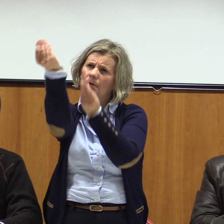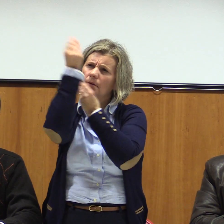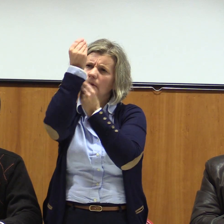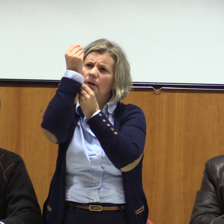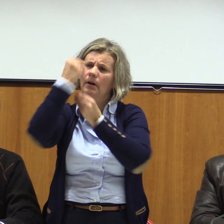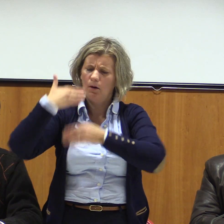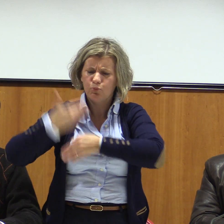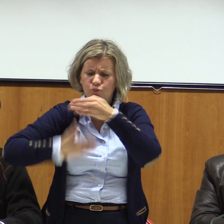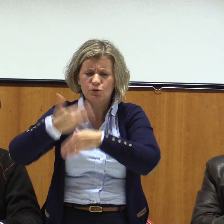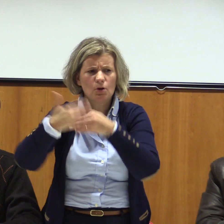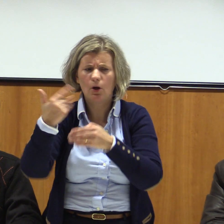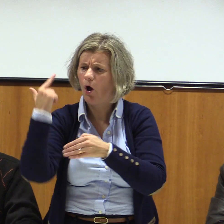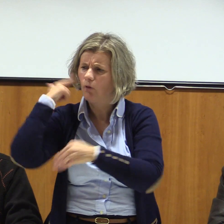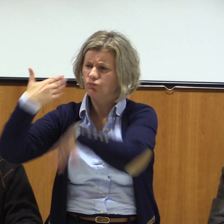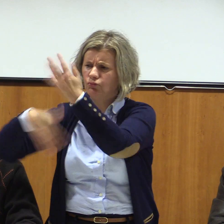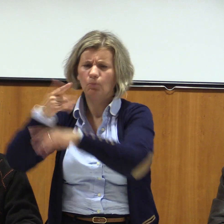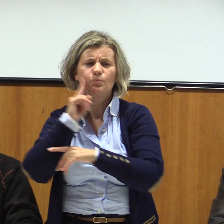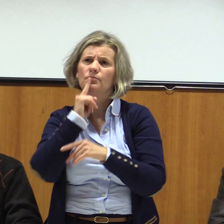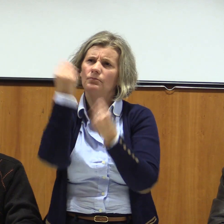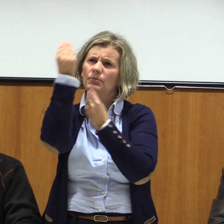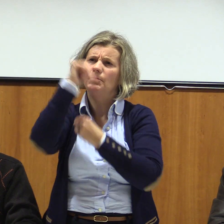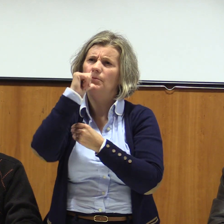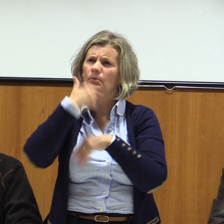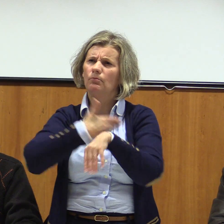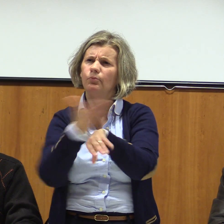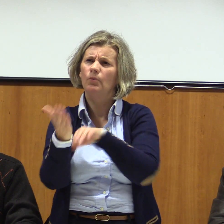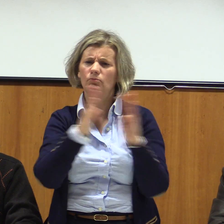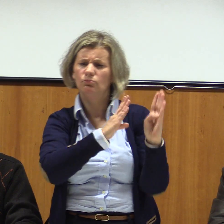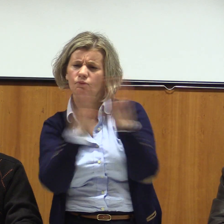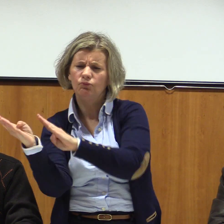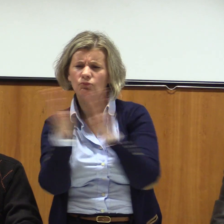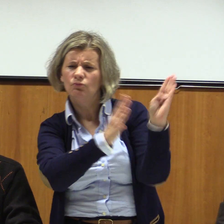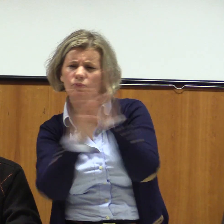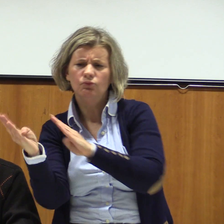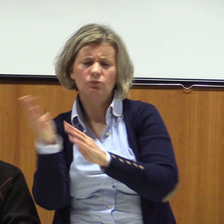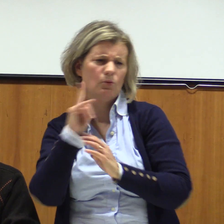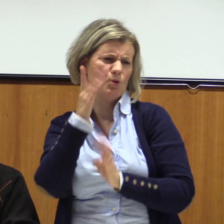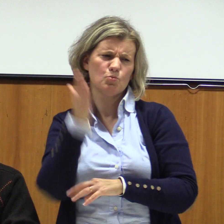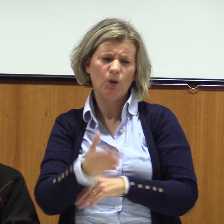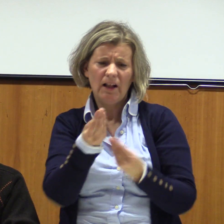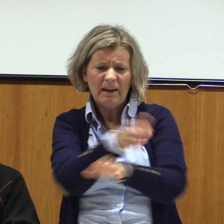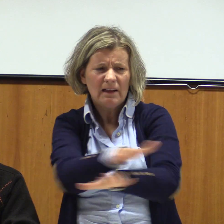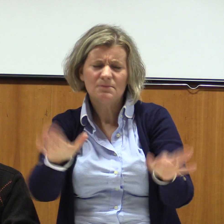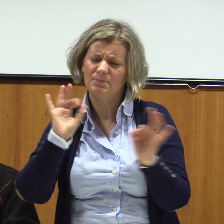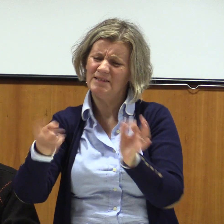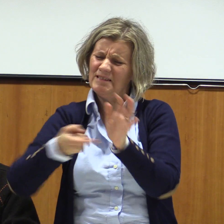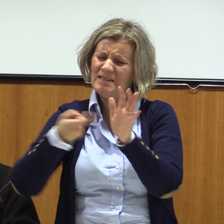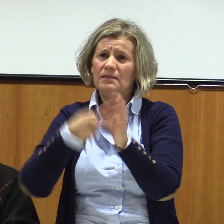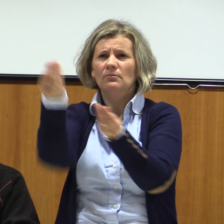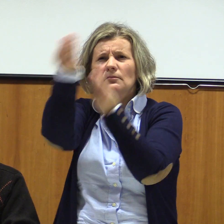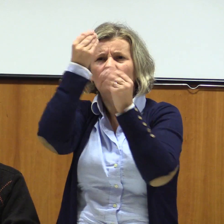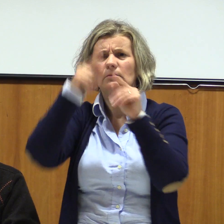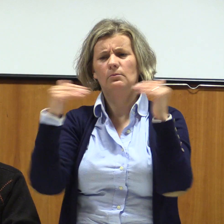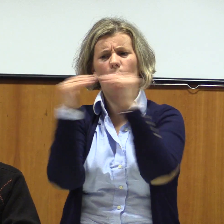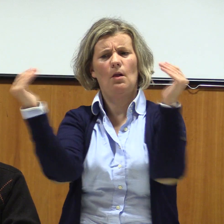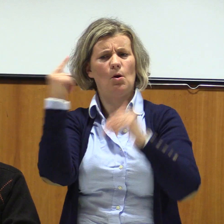há um grande prejuízo para os alunos que ficam sem ter a lecionação da Língua Gestual Portuguesa, enquanto as outras disciplinas continuam a acontecer mais cedo. Portanto,